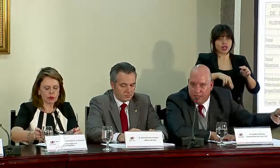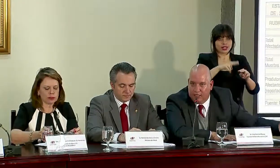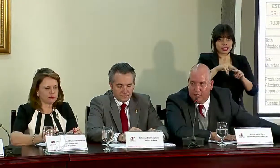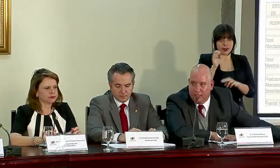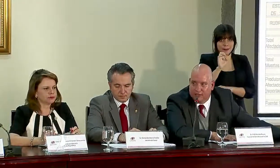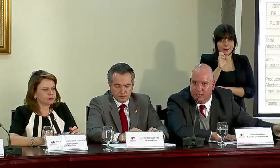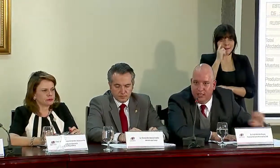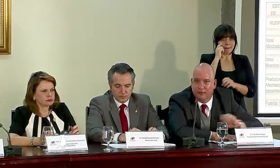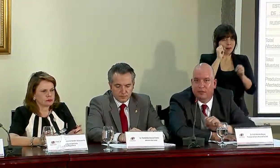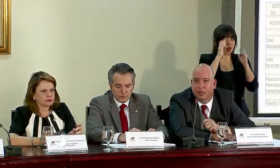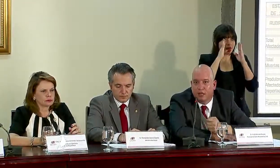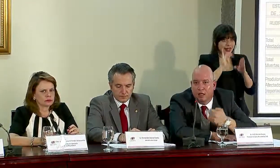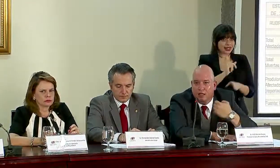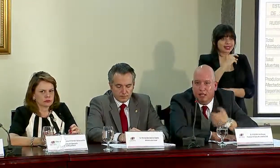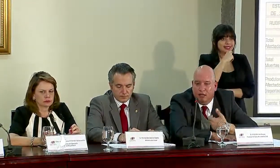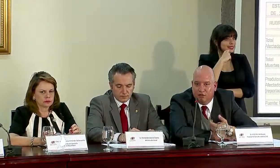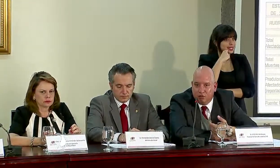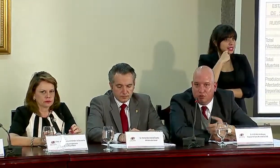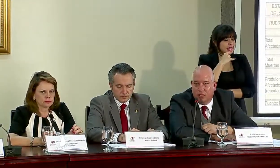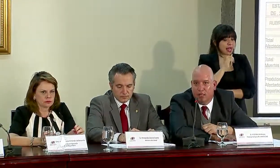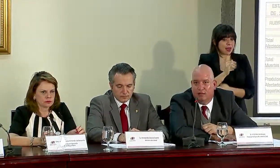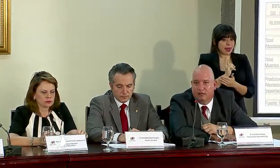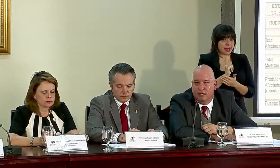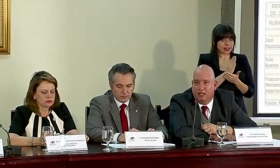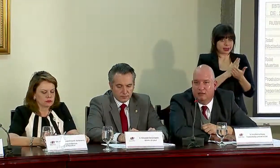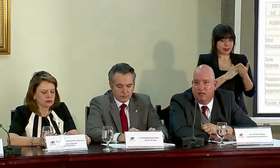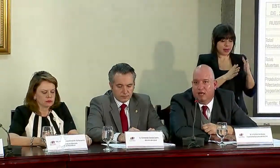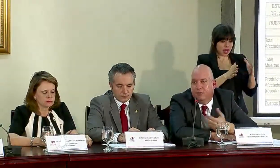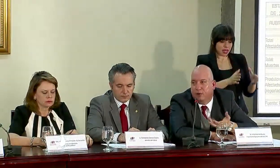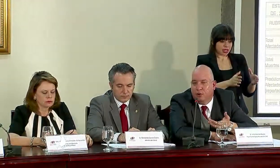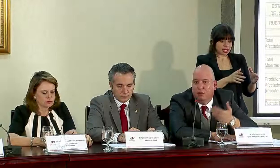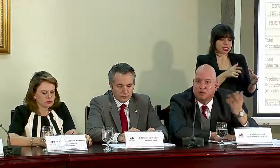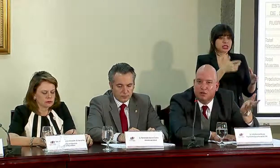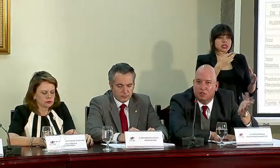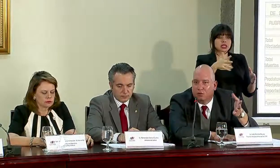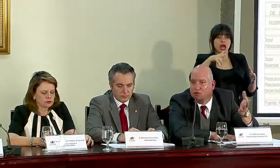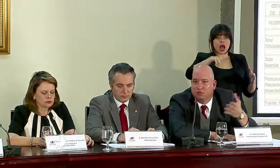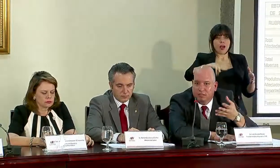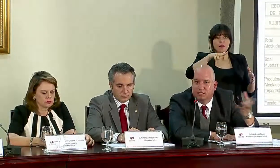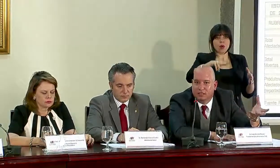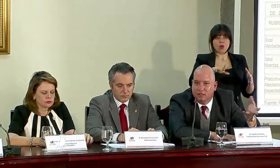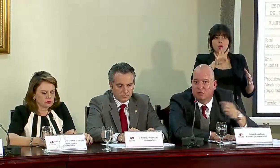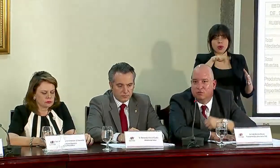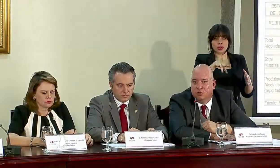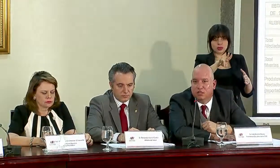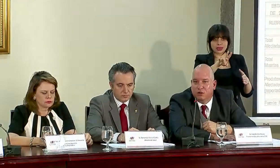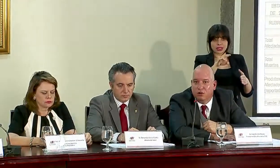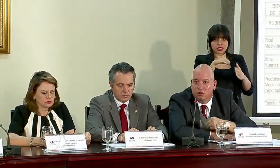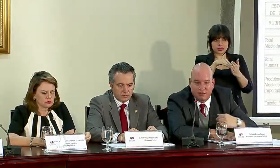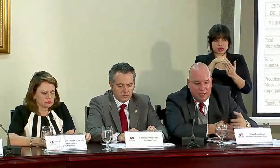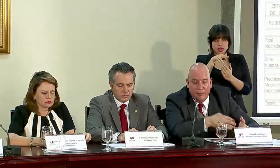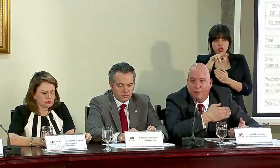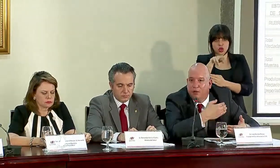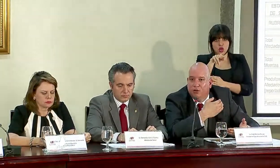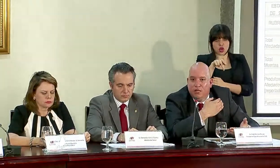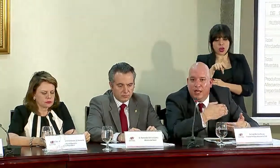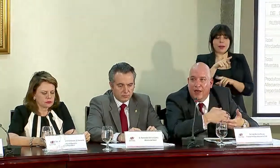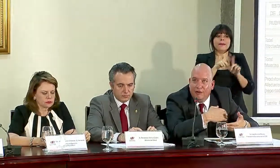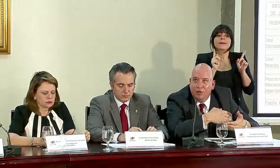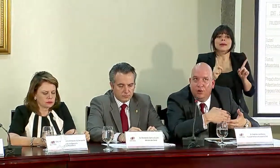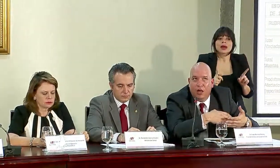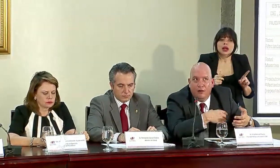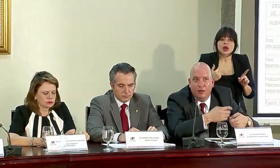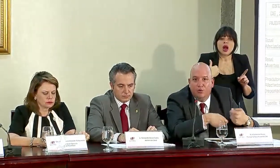Emergencias para atender la sequía. De esto, se han aprobado alrededor de 4 mil 700 millones de colones, pero